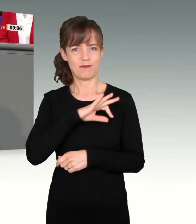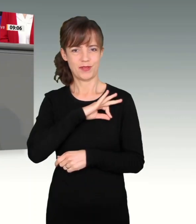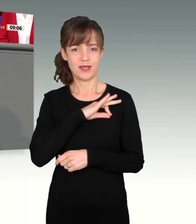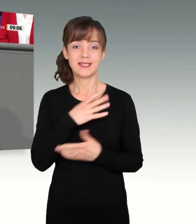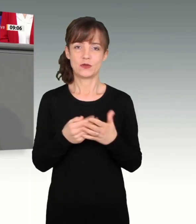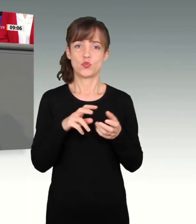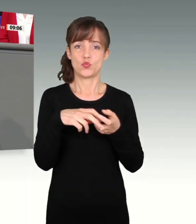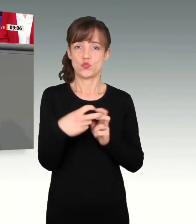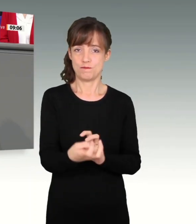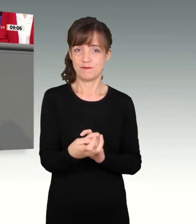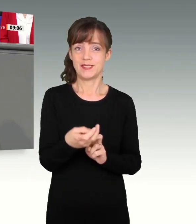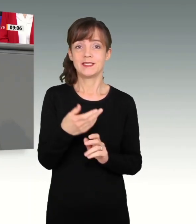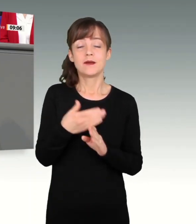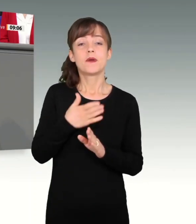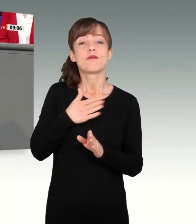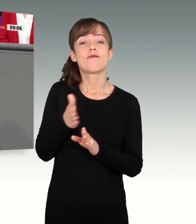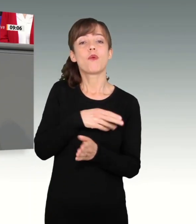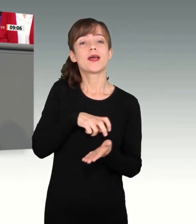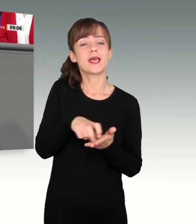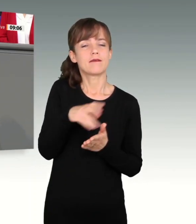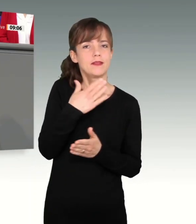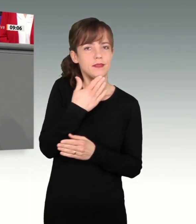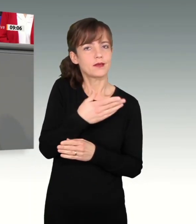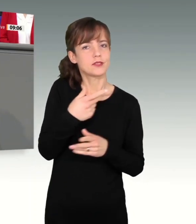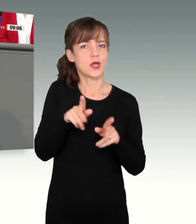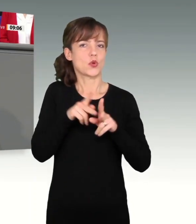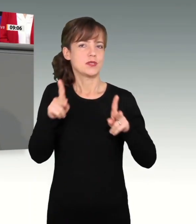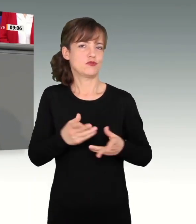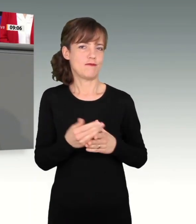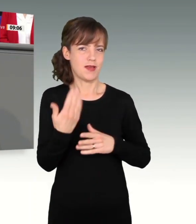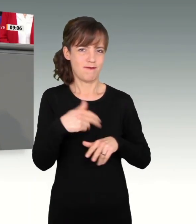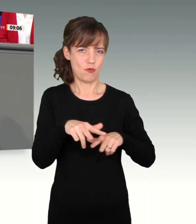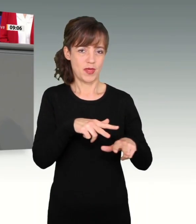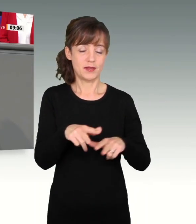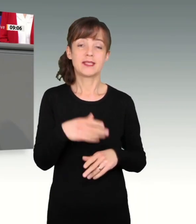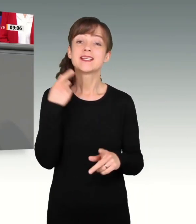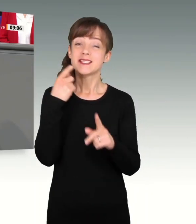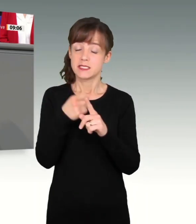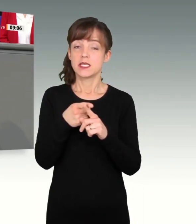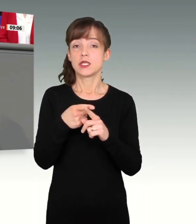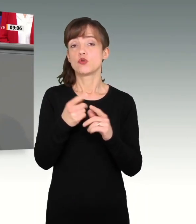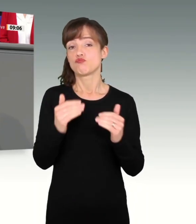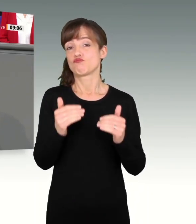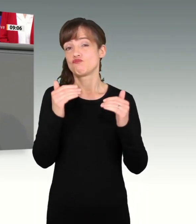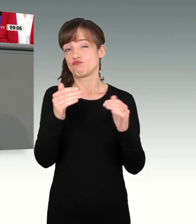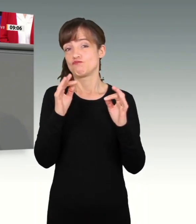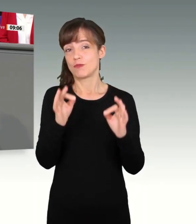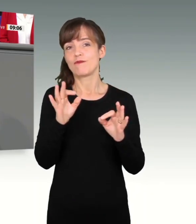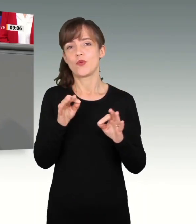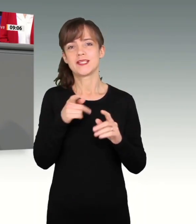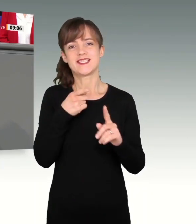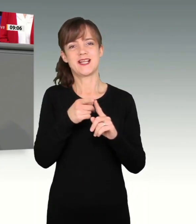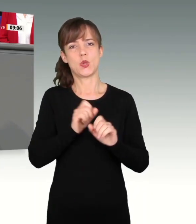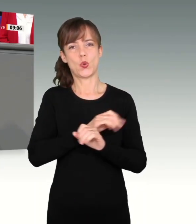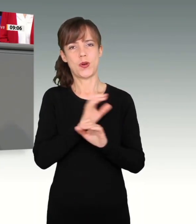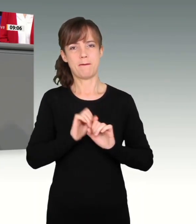dies konzeptionell vorbereitet hat. Wir haben uns ambitionierte Ziele gesetzt, die Coronapandemie zu bewältigen und gestärkt